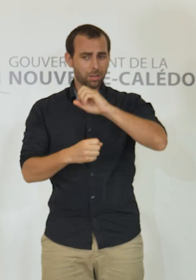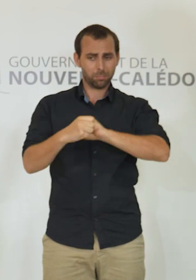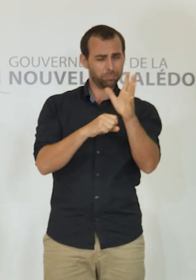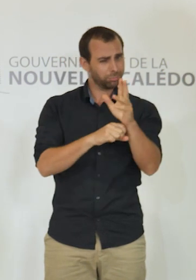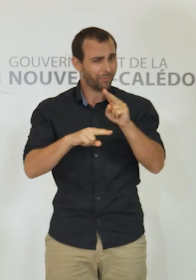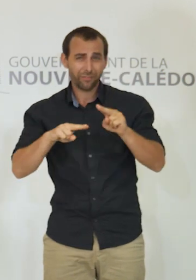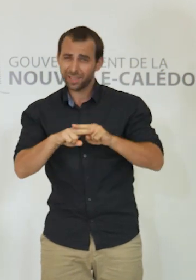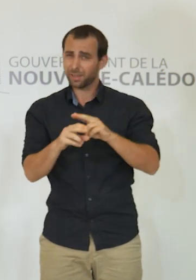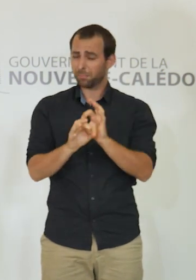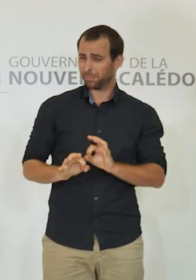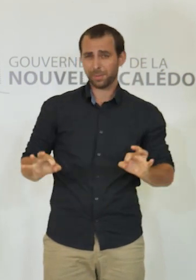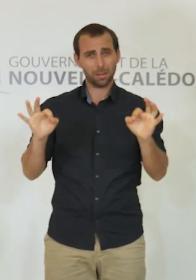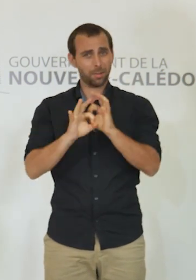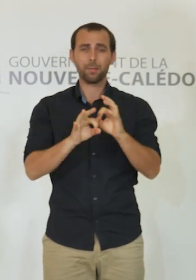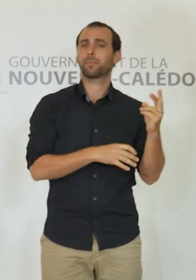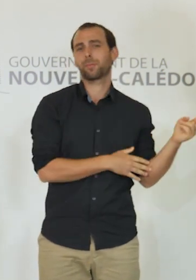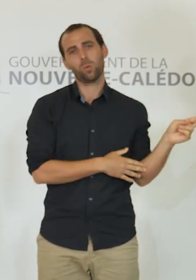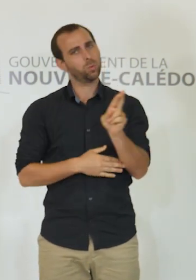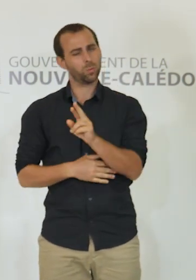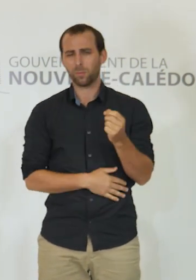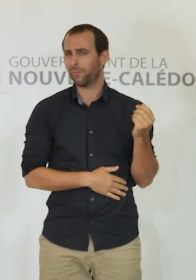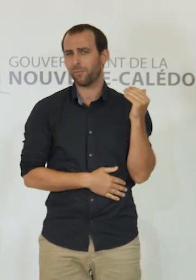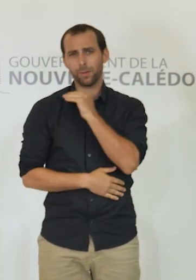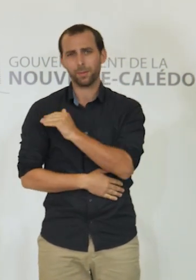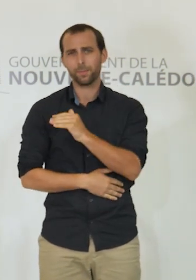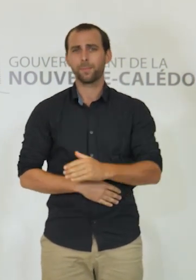Calédonie le plus rapidement possible.